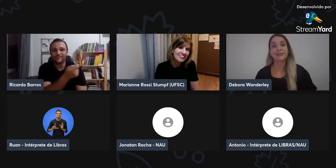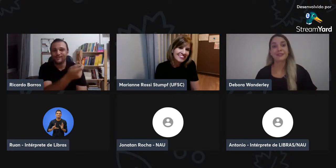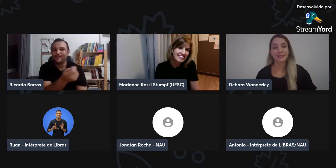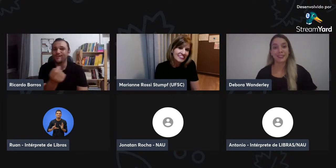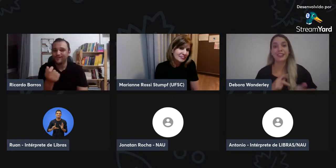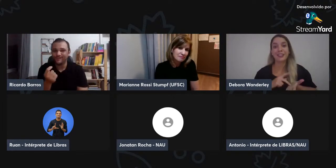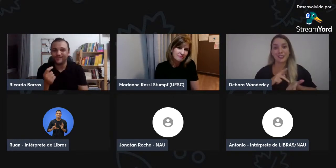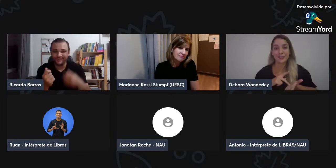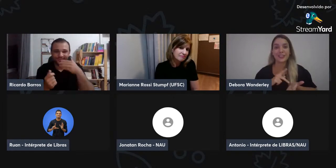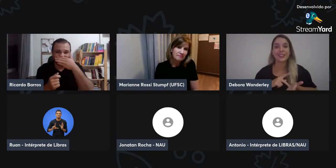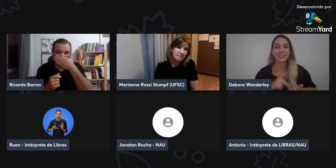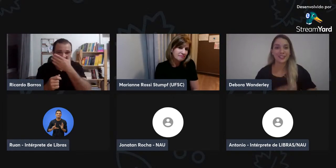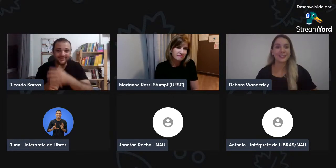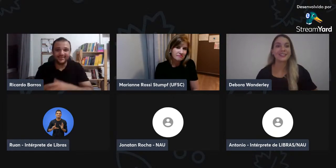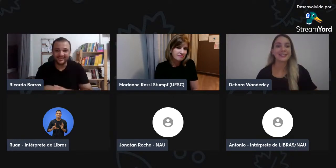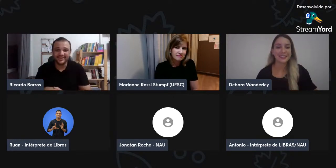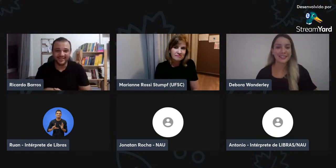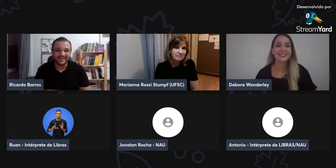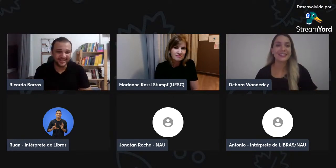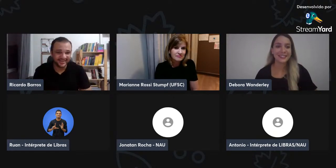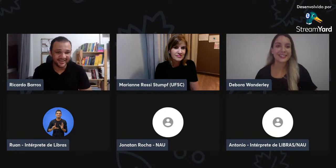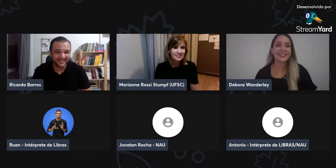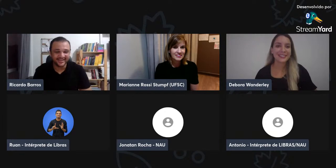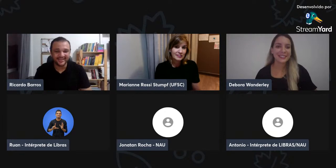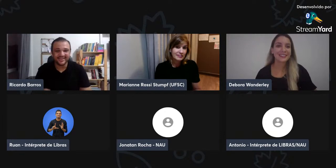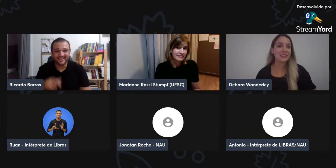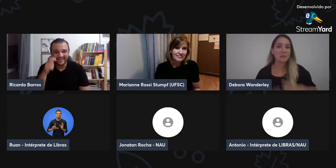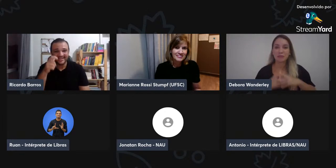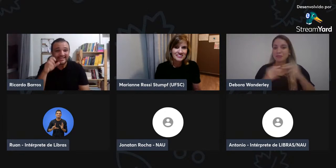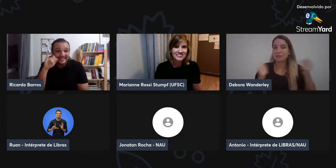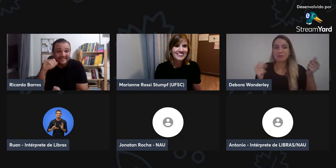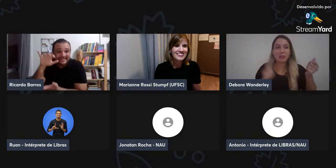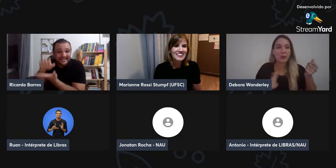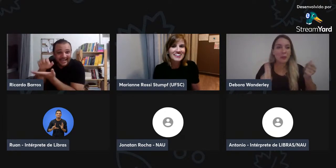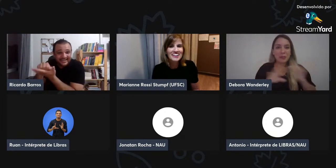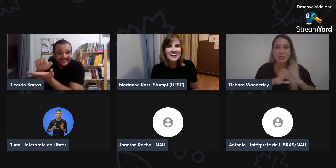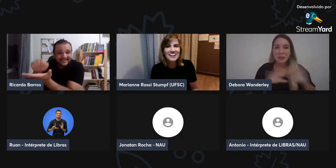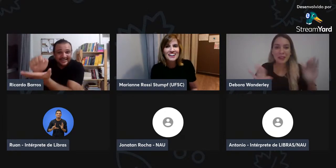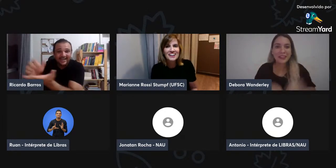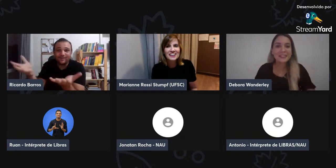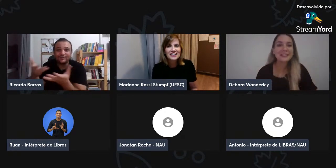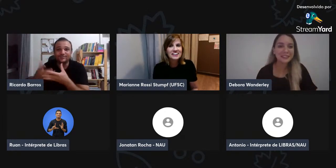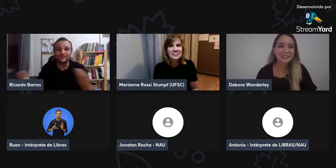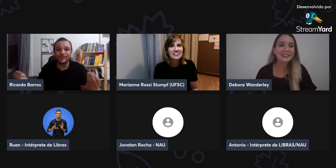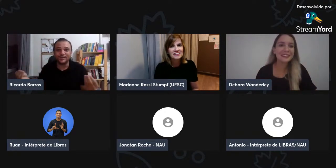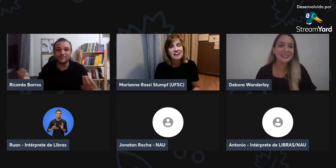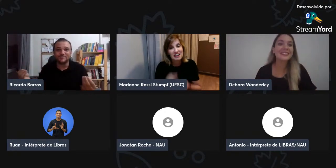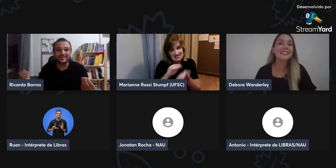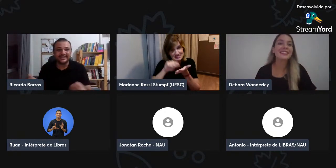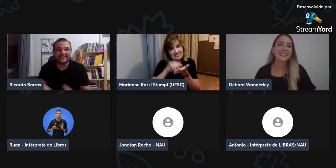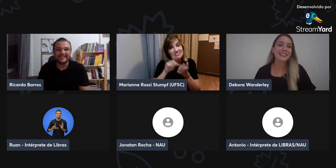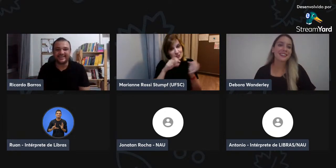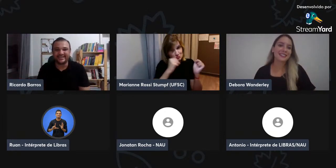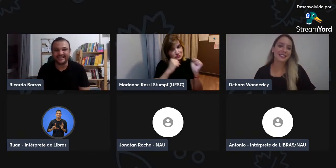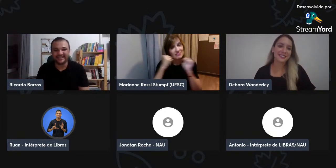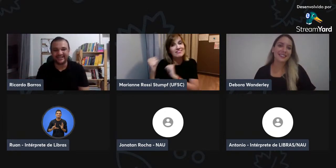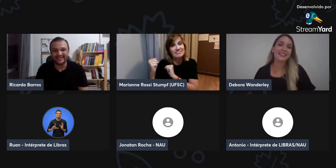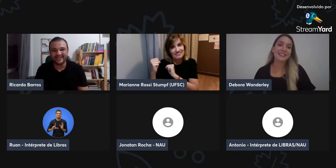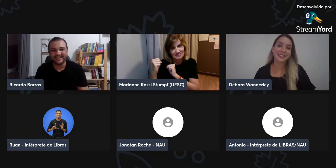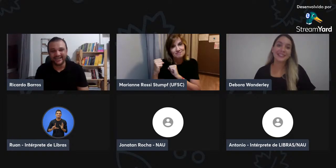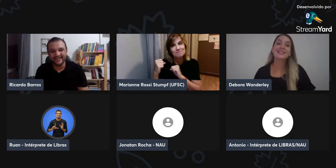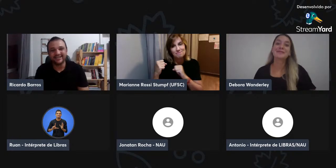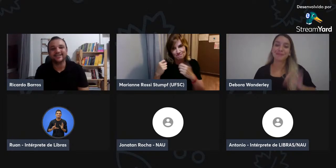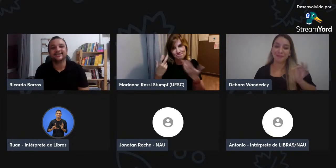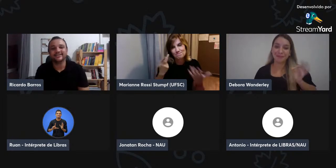circulação. Tem muito pouco. Pouquíssimo. Então, se registrassem CD,